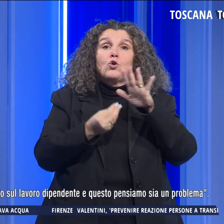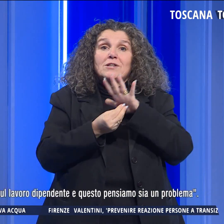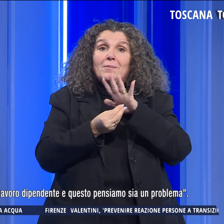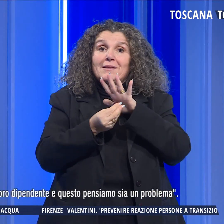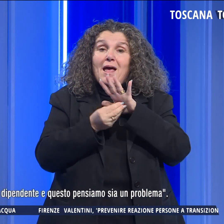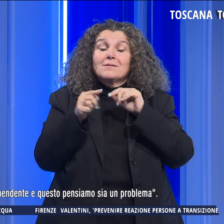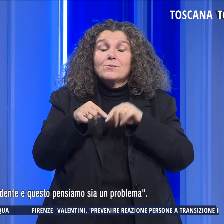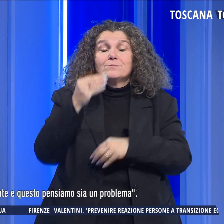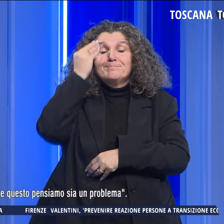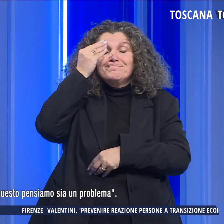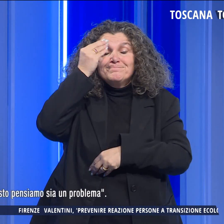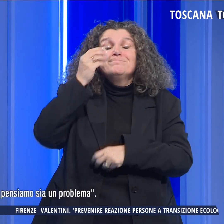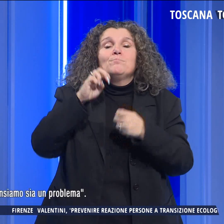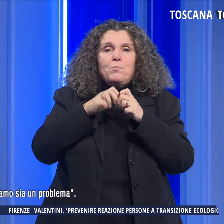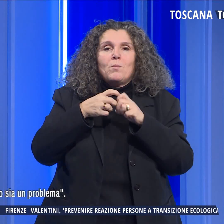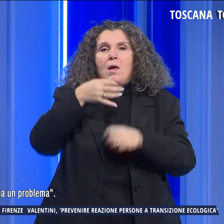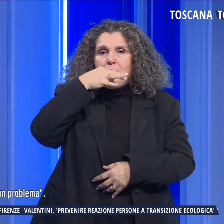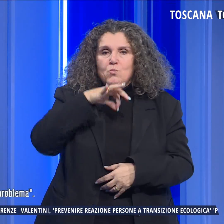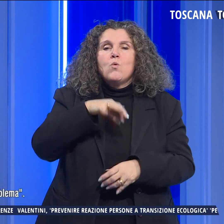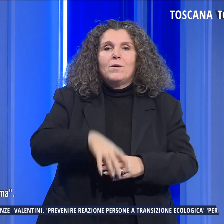questo pensiamo sia un problema.